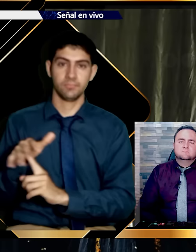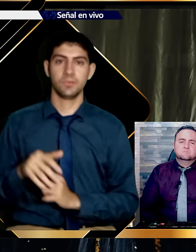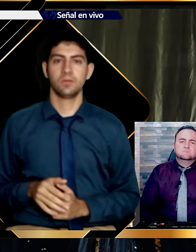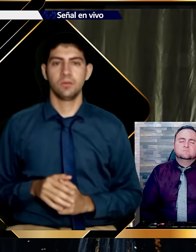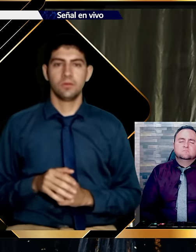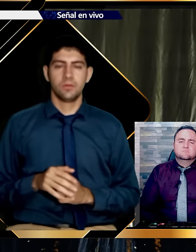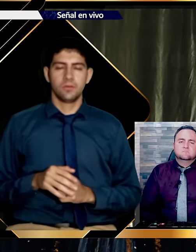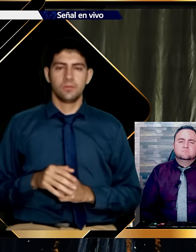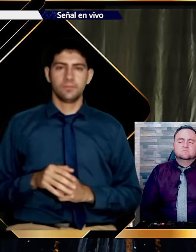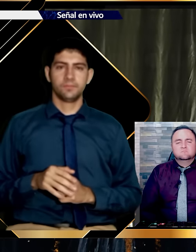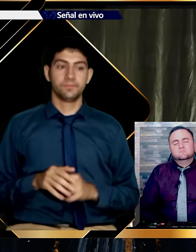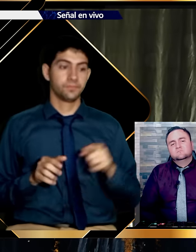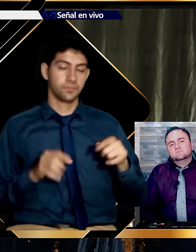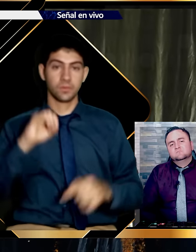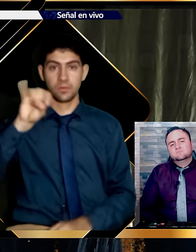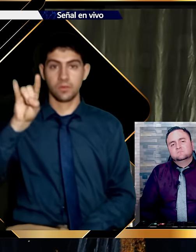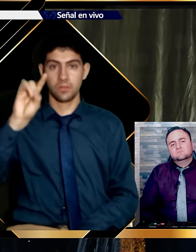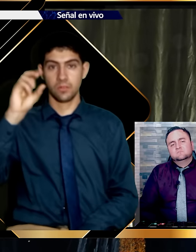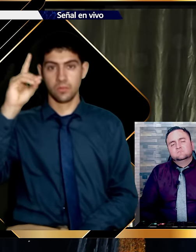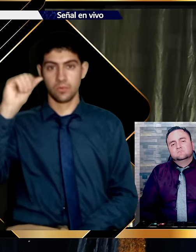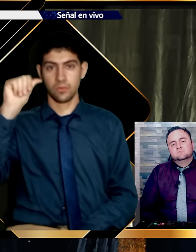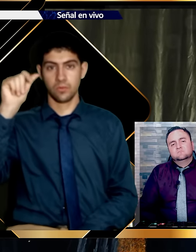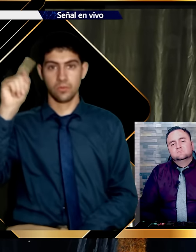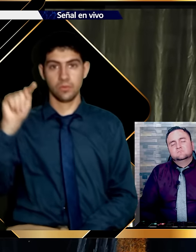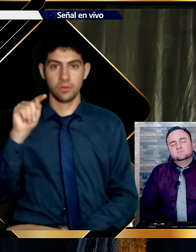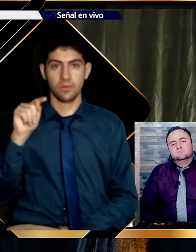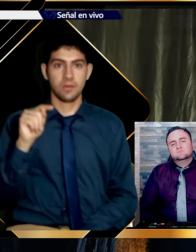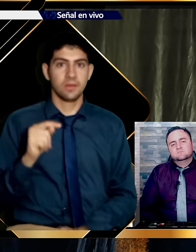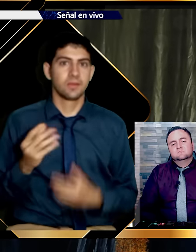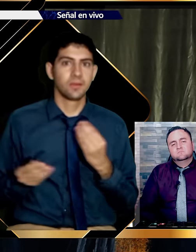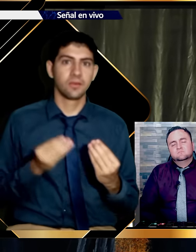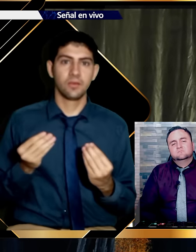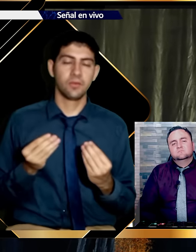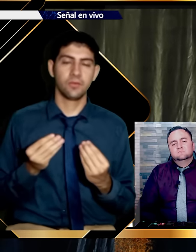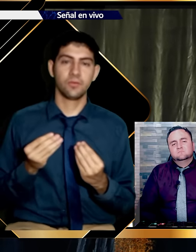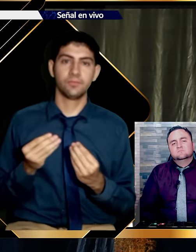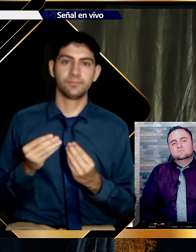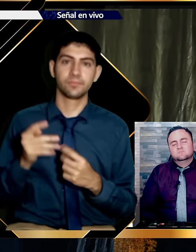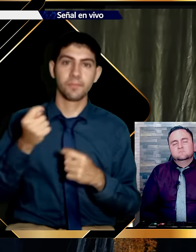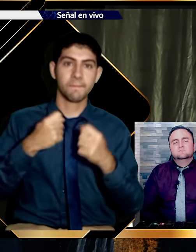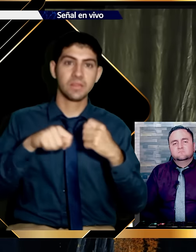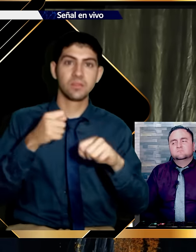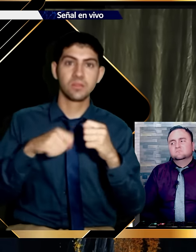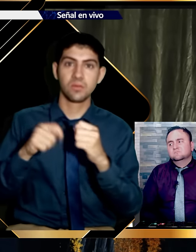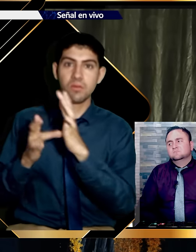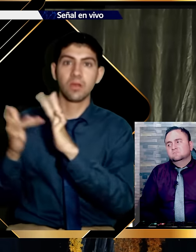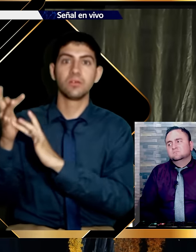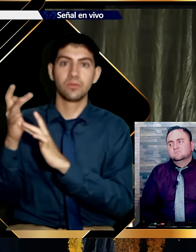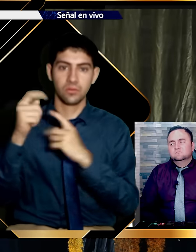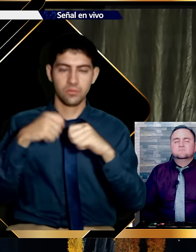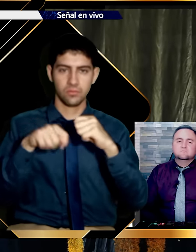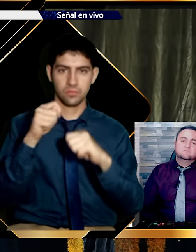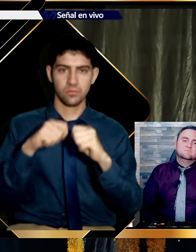Judas se negó la oportunidad. Y escogió ser el vendedor de la verdad. Recuerdo. Que ni precio